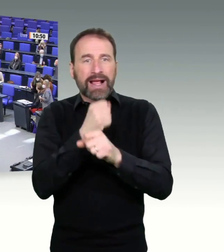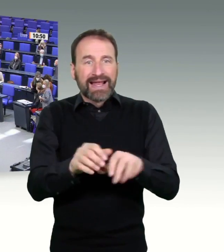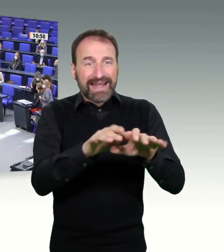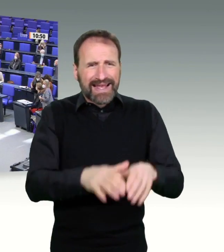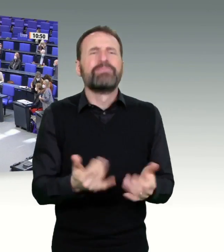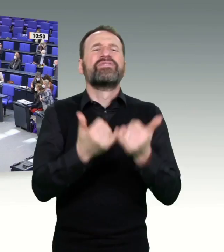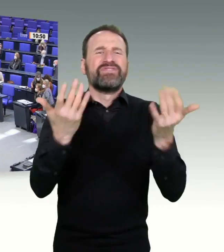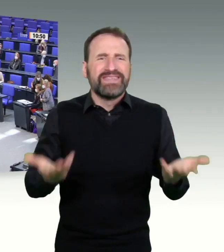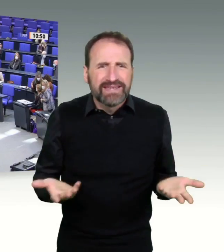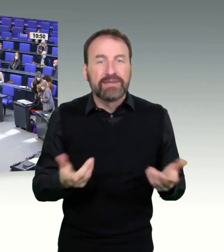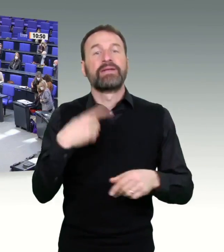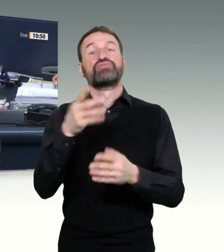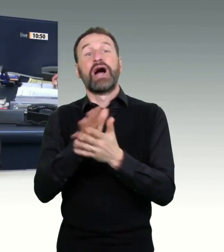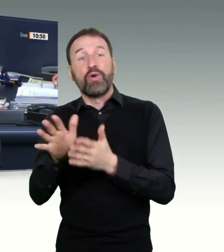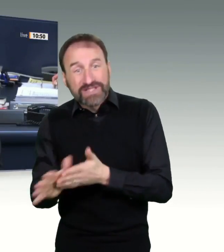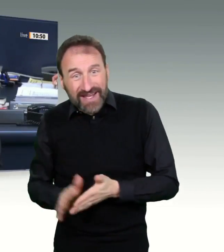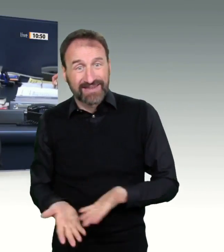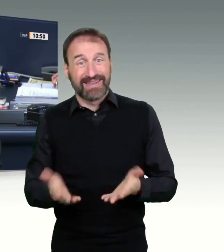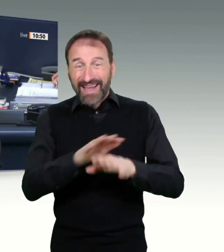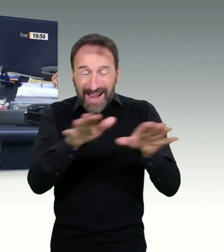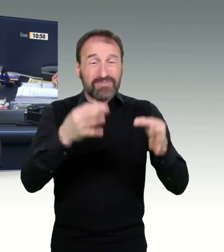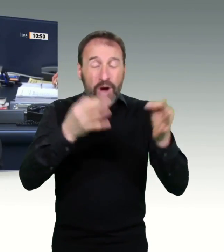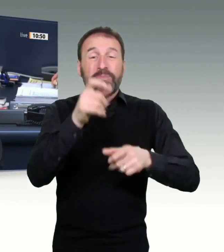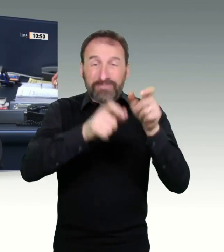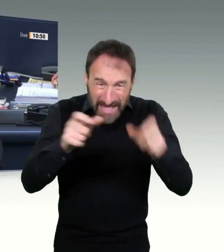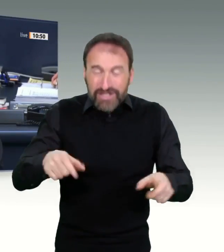Nächste Rednerin ist die Kollegin Cordula Schulz-Asche, Pündnis 90 Die Grünen.